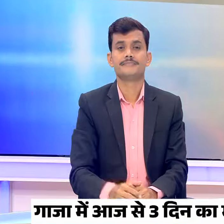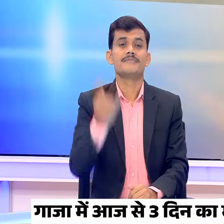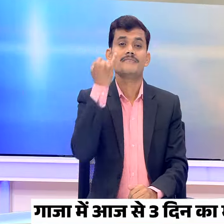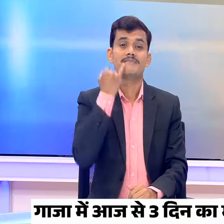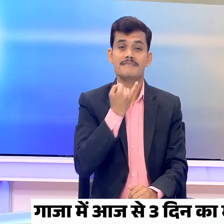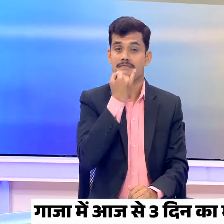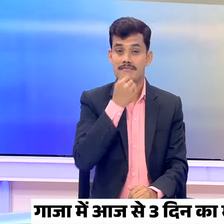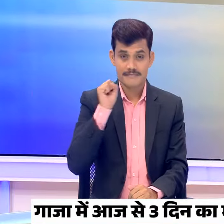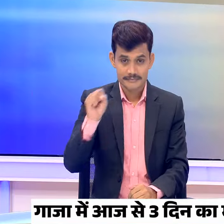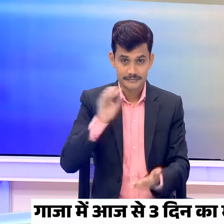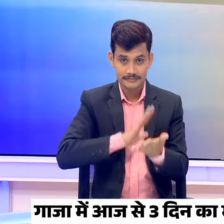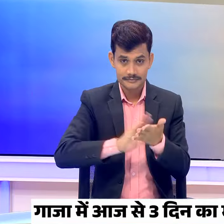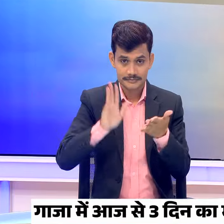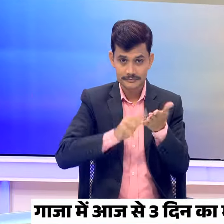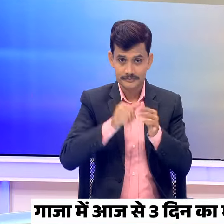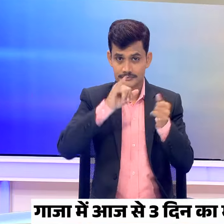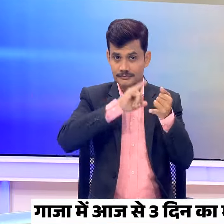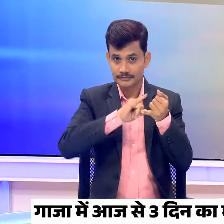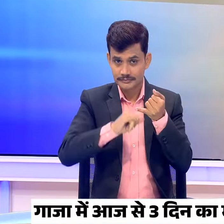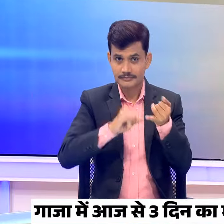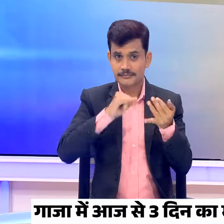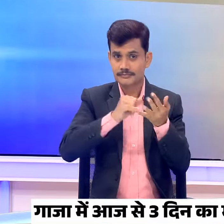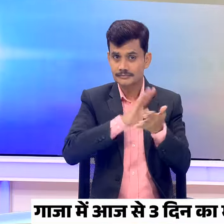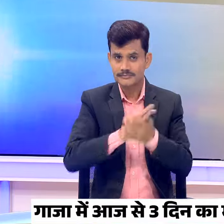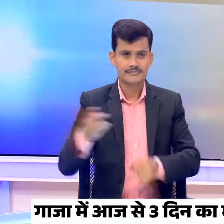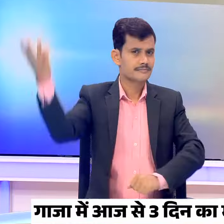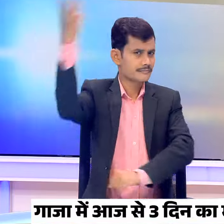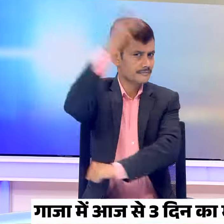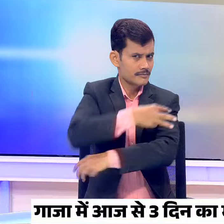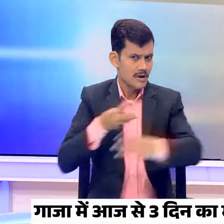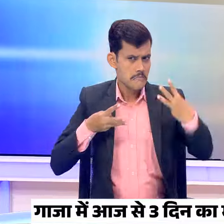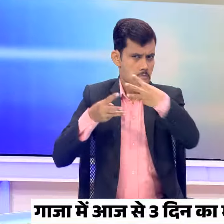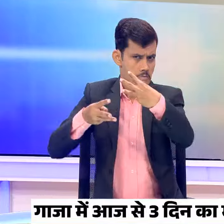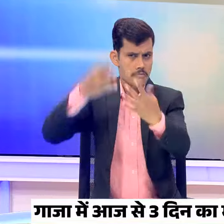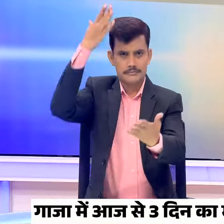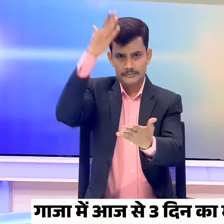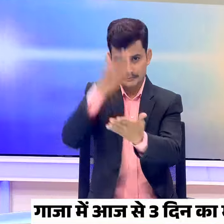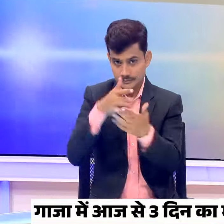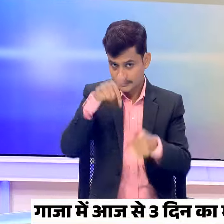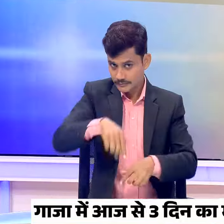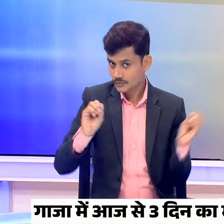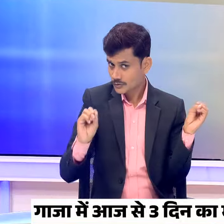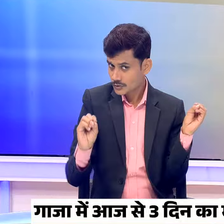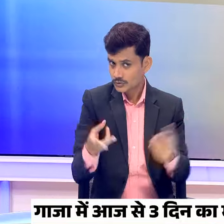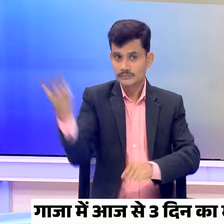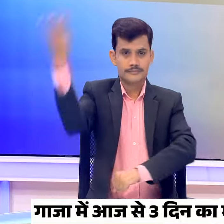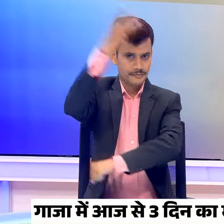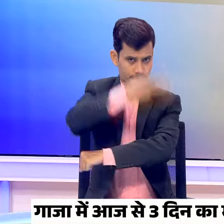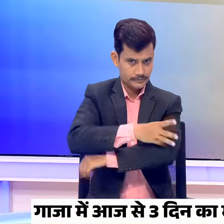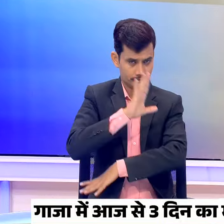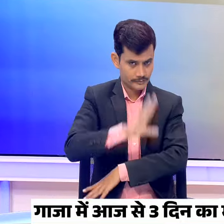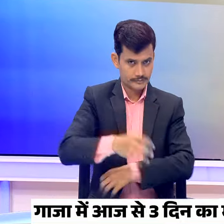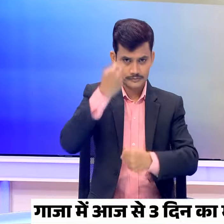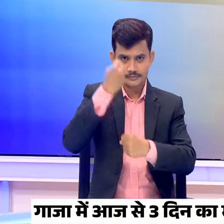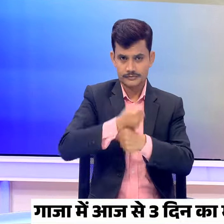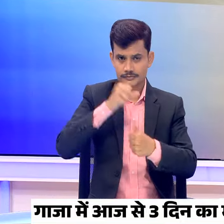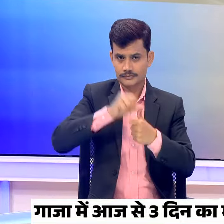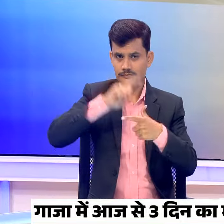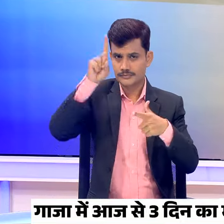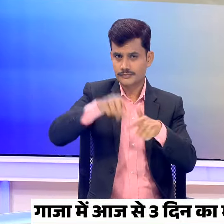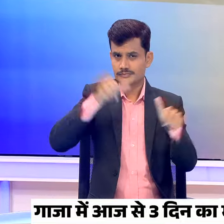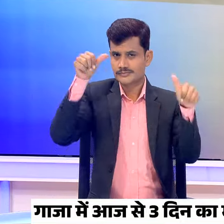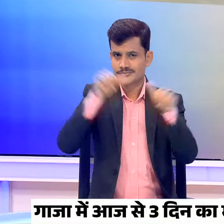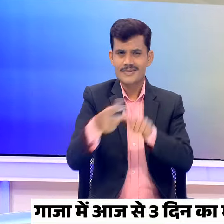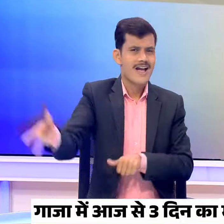इजराईल और हमास के बीच तीन दिन का मानवी संभर्ष विराम आज से होगा शुरू गाजा में पोलियो बिमारी के फिर से